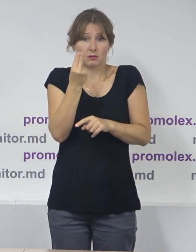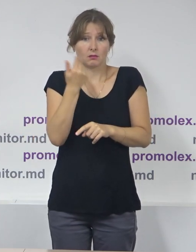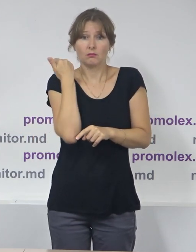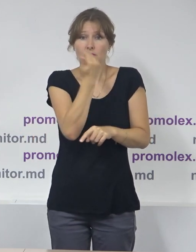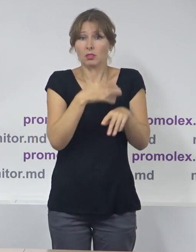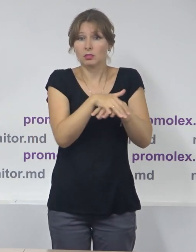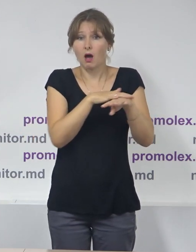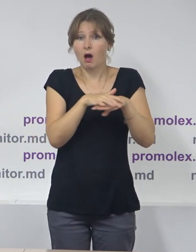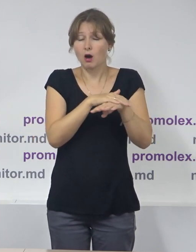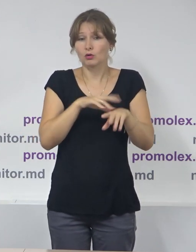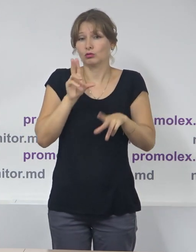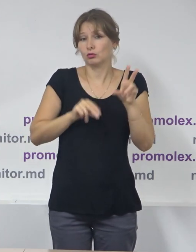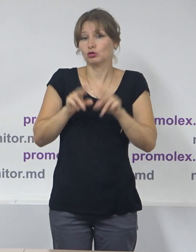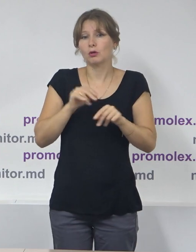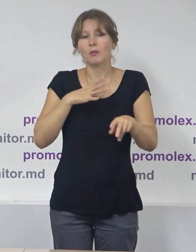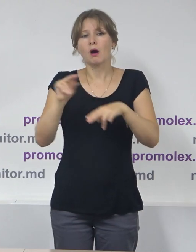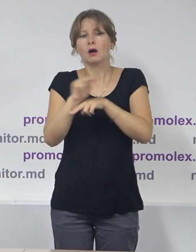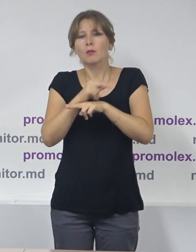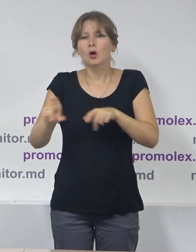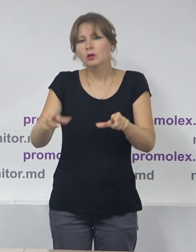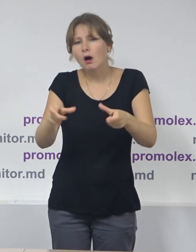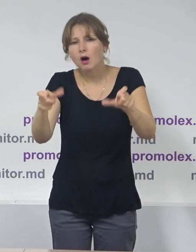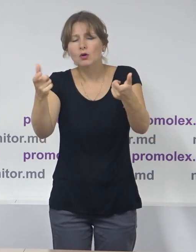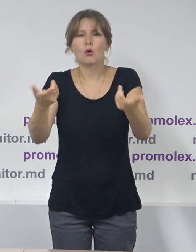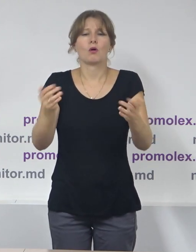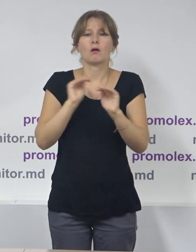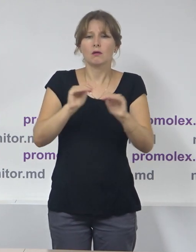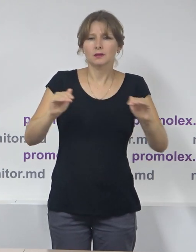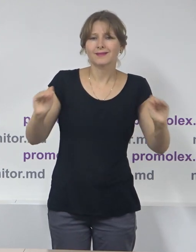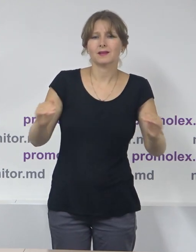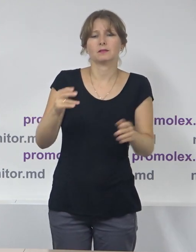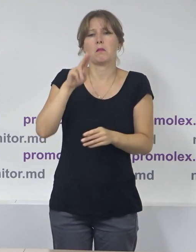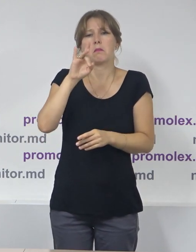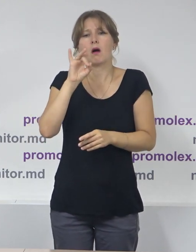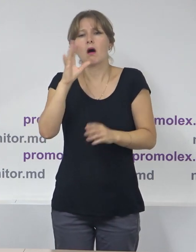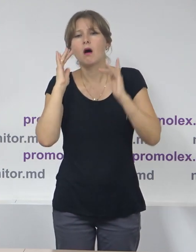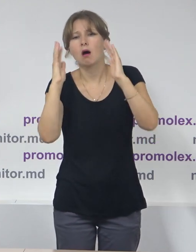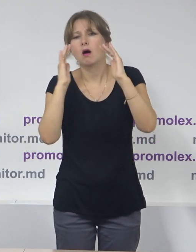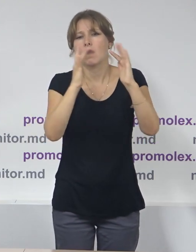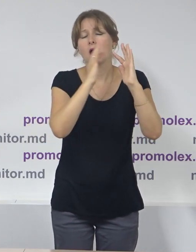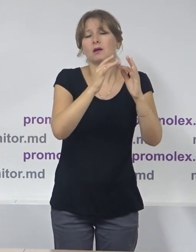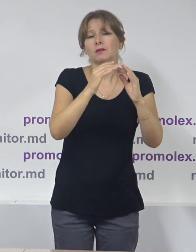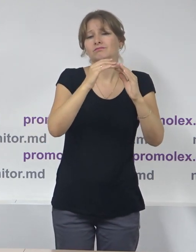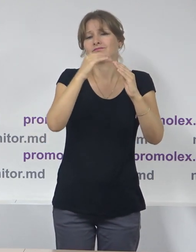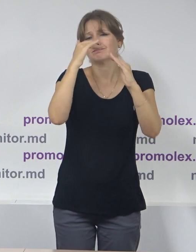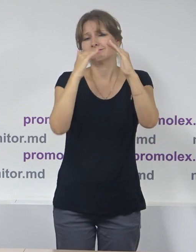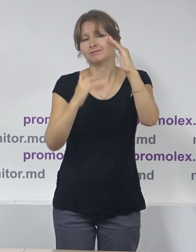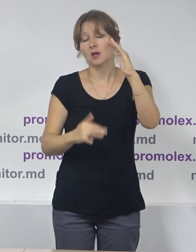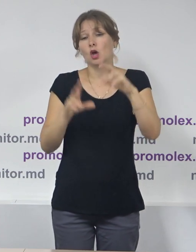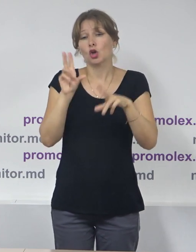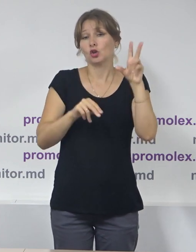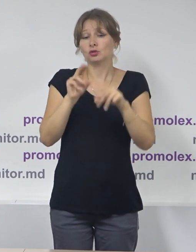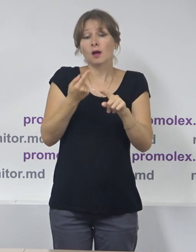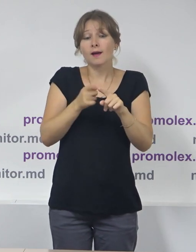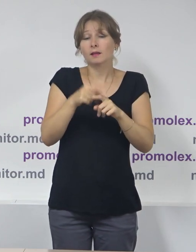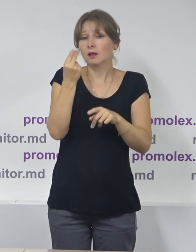Spre exemplu, s vorbit despre reparația drumurilor, parcurilor, gărdeniților, etc. Deci este un caz tipic de utilizare a